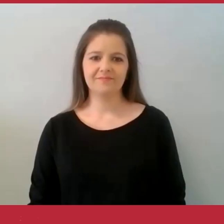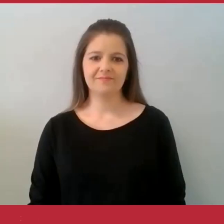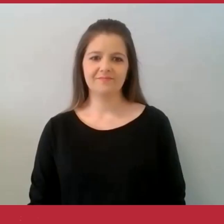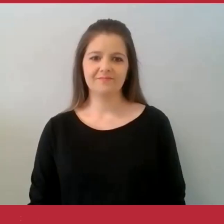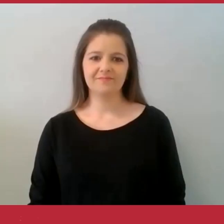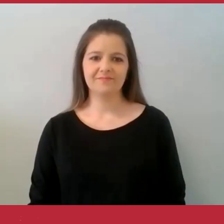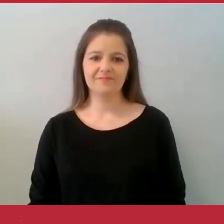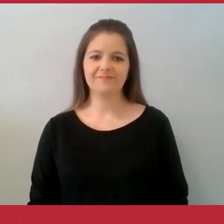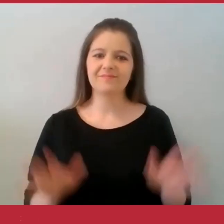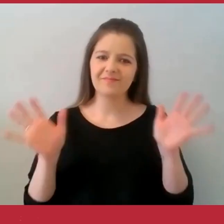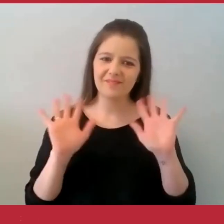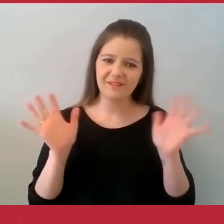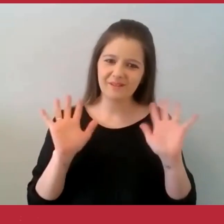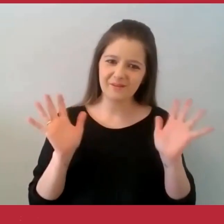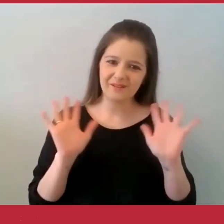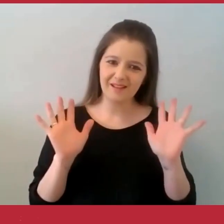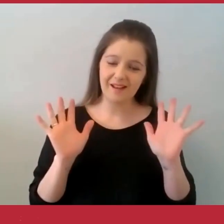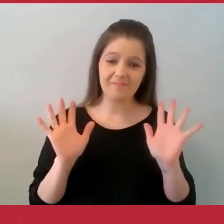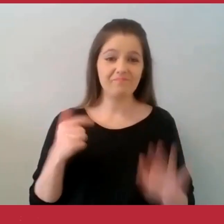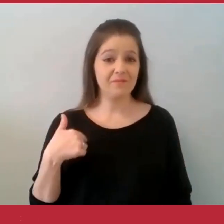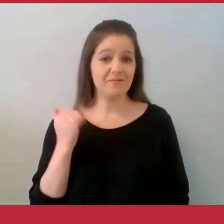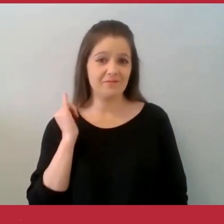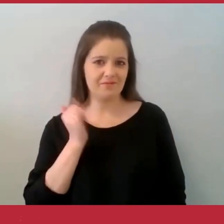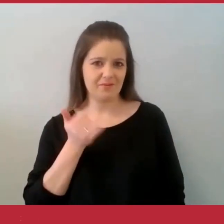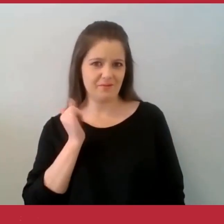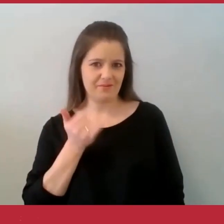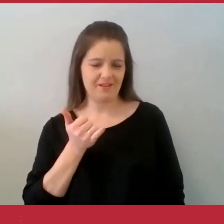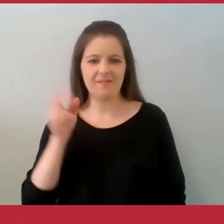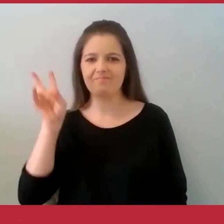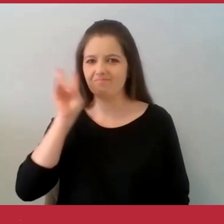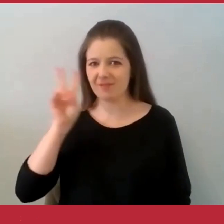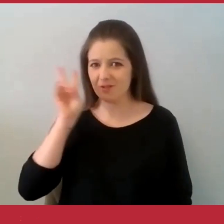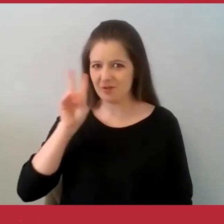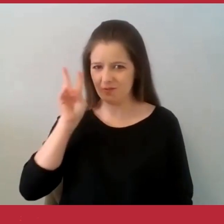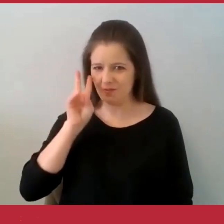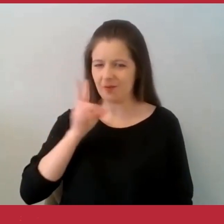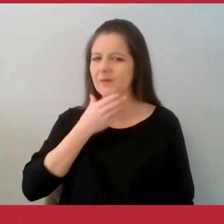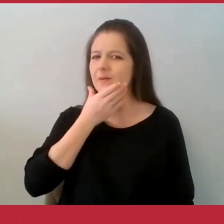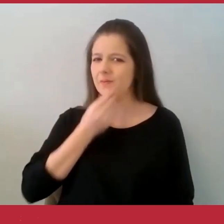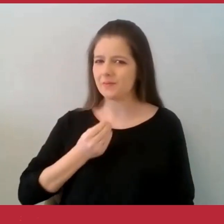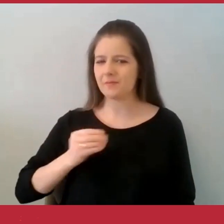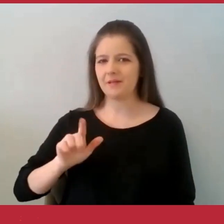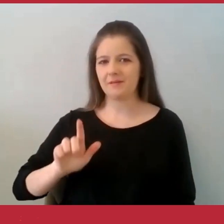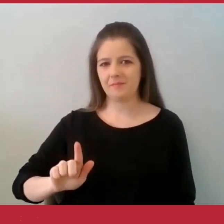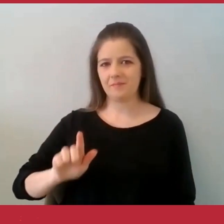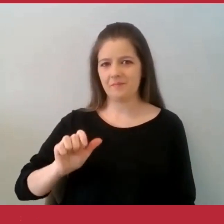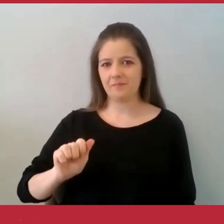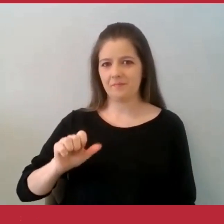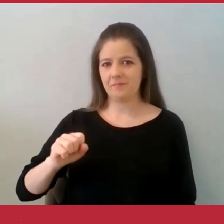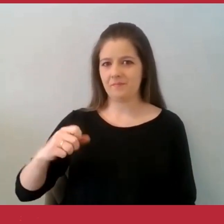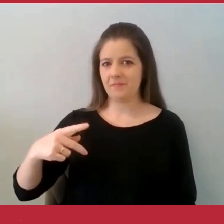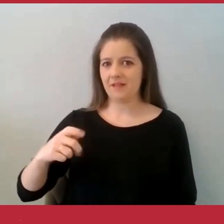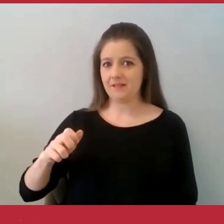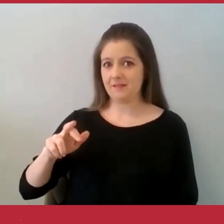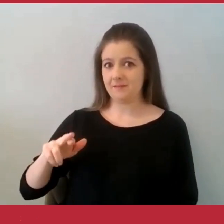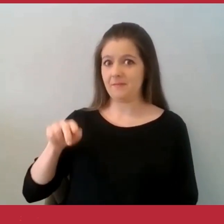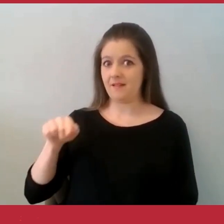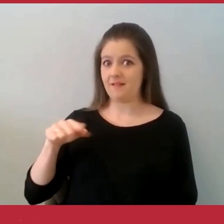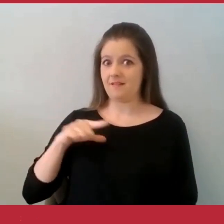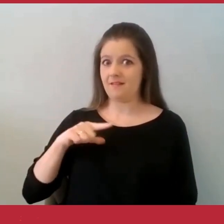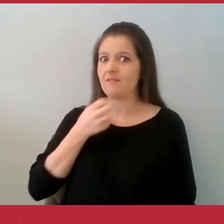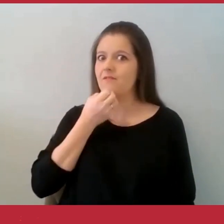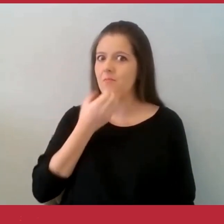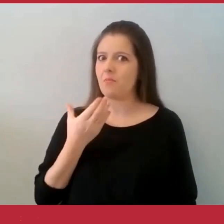Olá, eu irei contar a história do Gaspar e do bom Natal que ele teve. Era